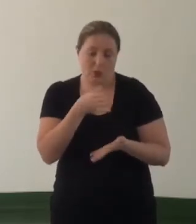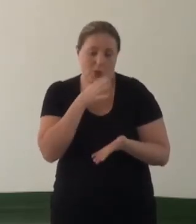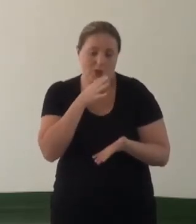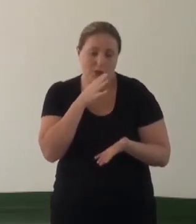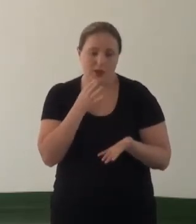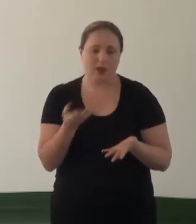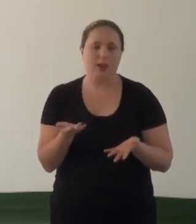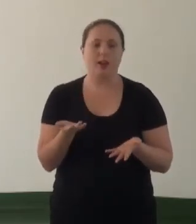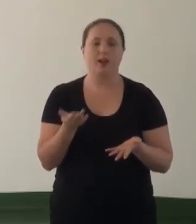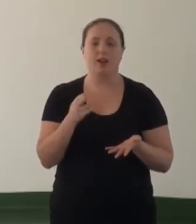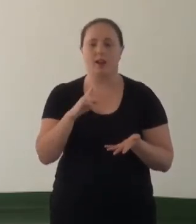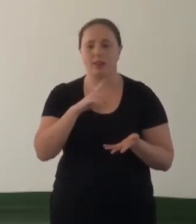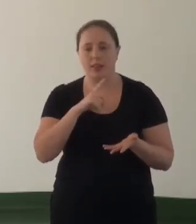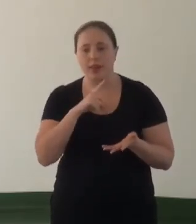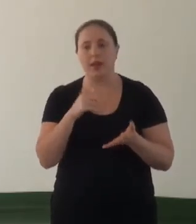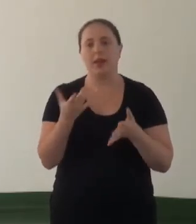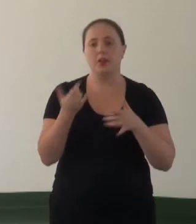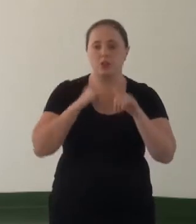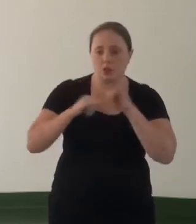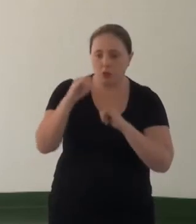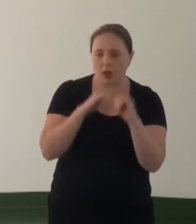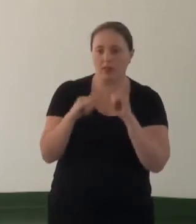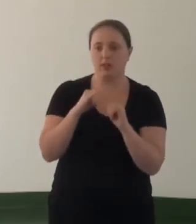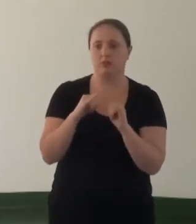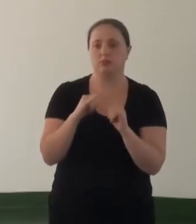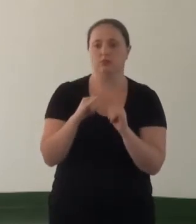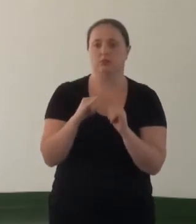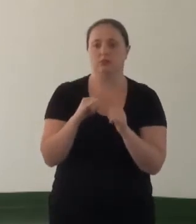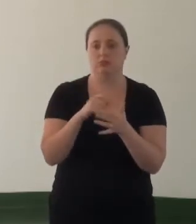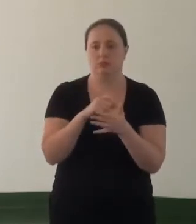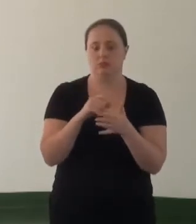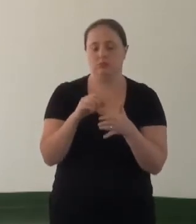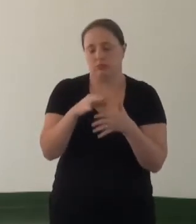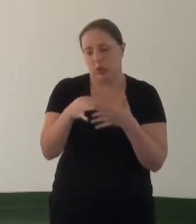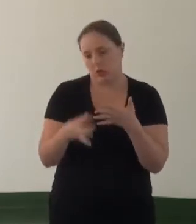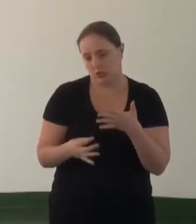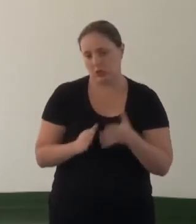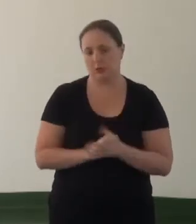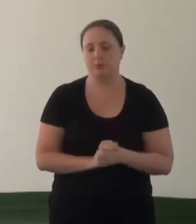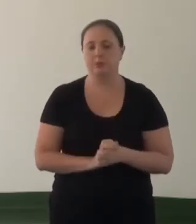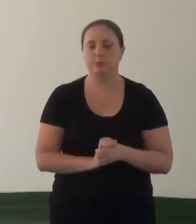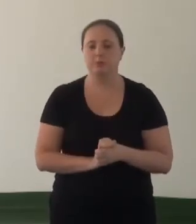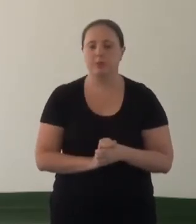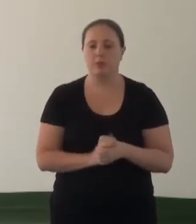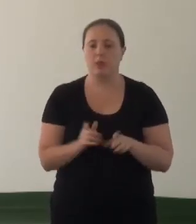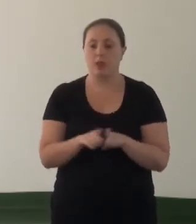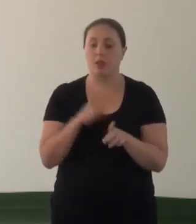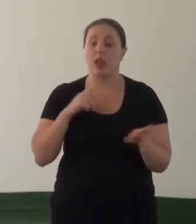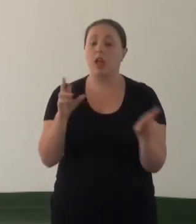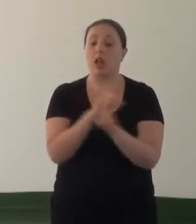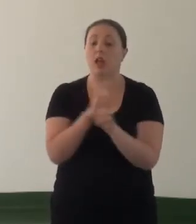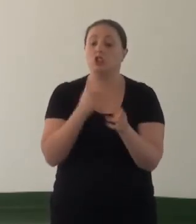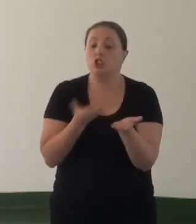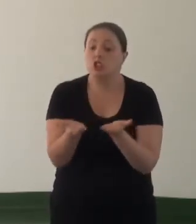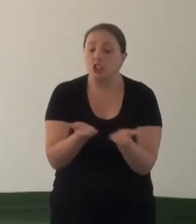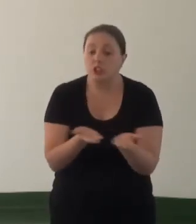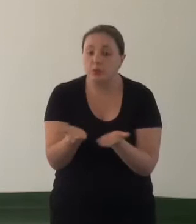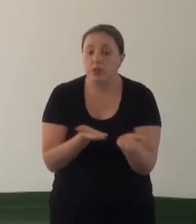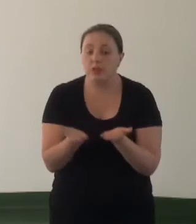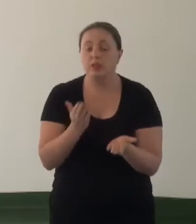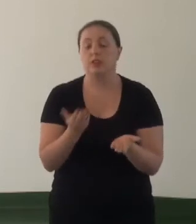campanhas, de cartilhas, fomentar a criação de redes e fluxo de atendimento, garantindo